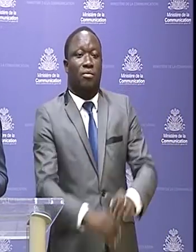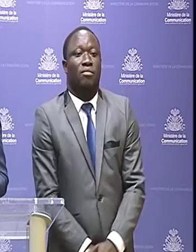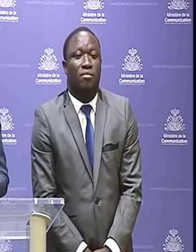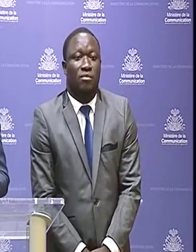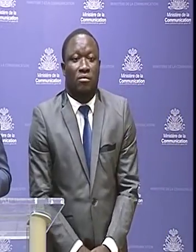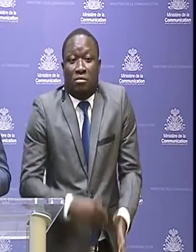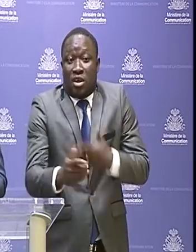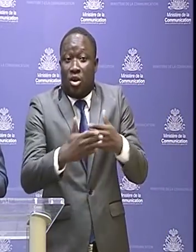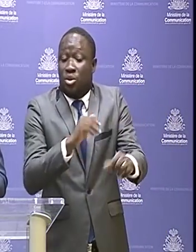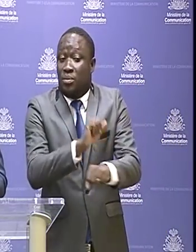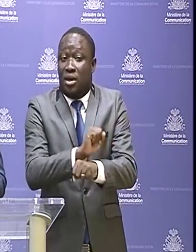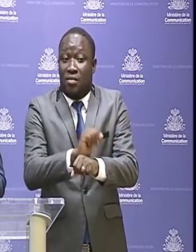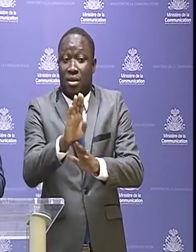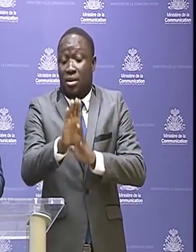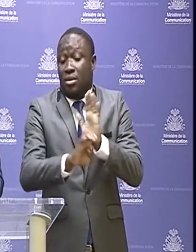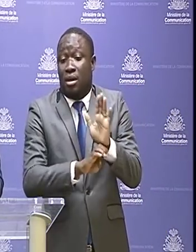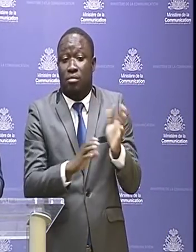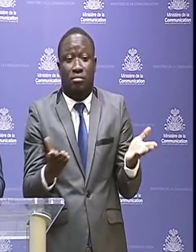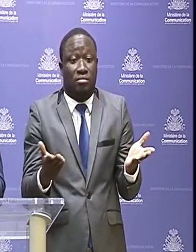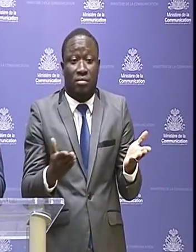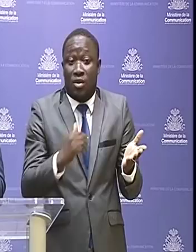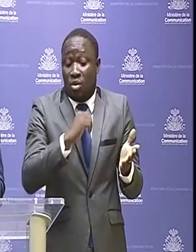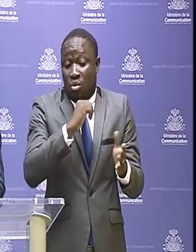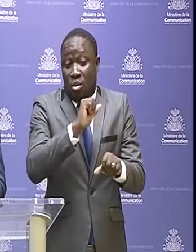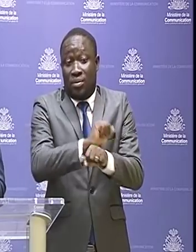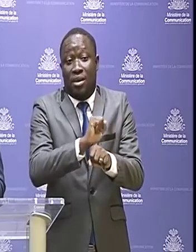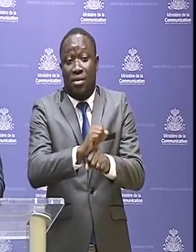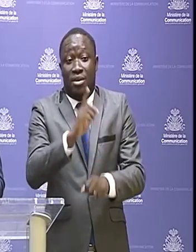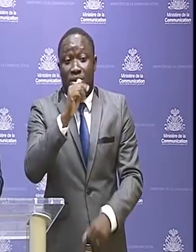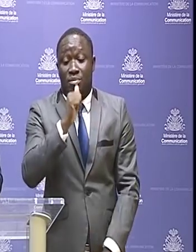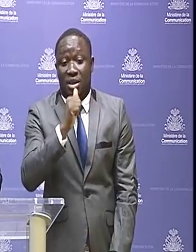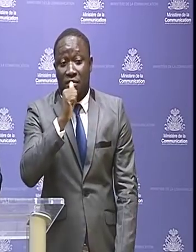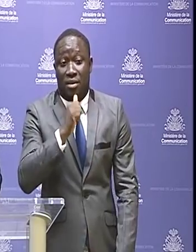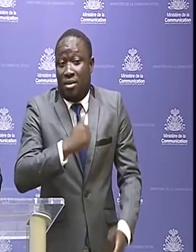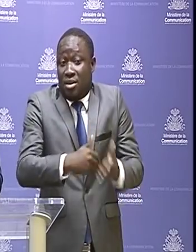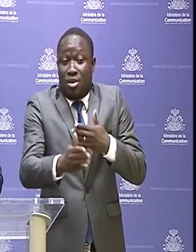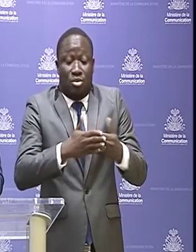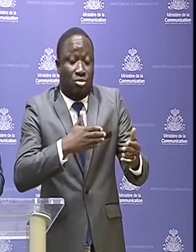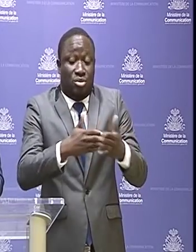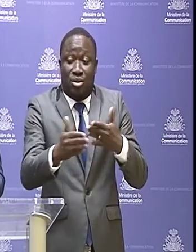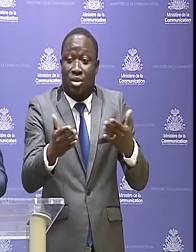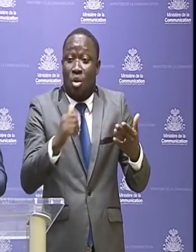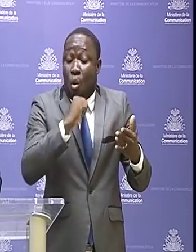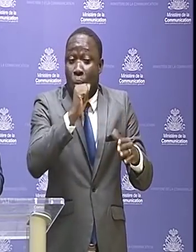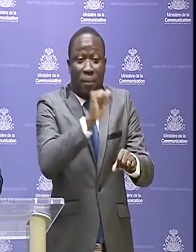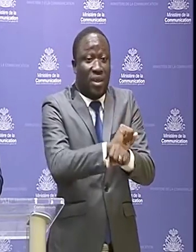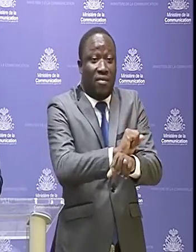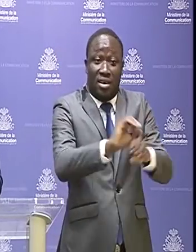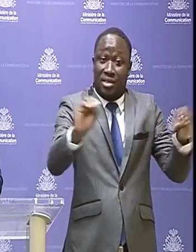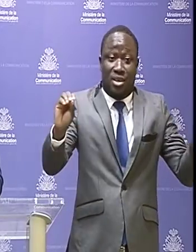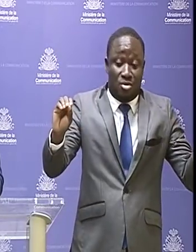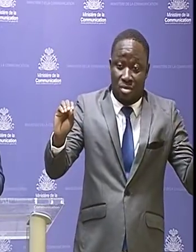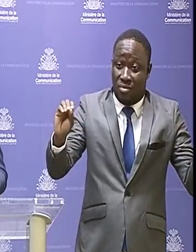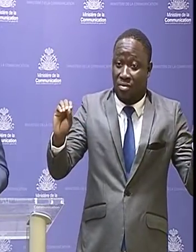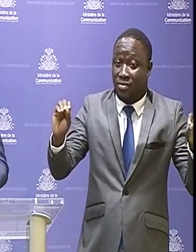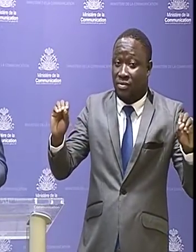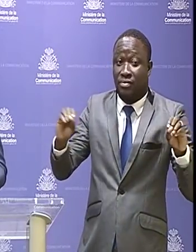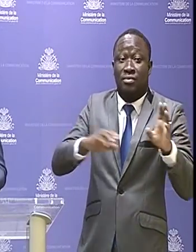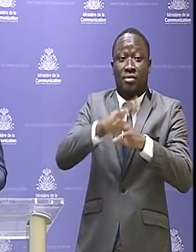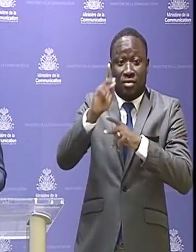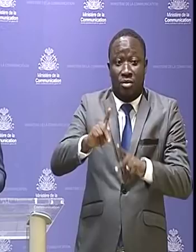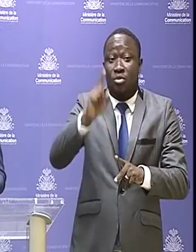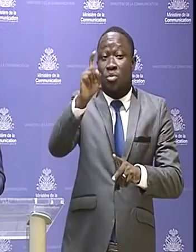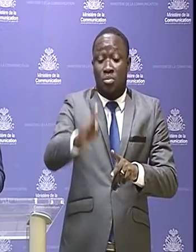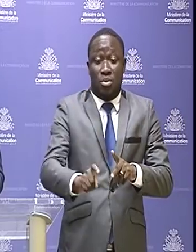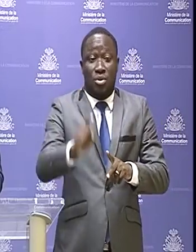ke moun nap travay nan l'État, ke moun nap travay nan privé, ke moun nan pape travay du tout, tout